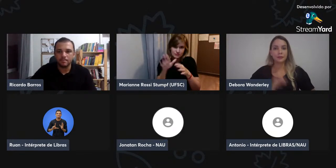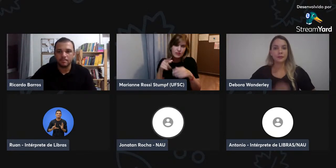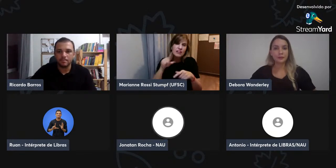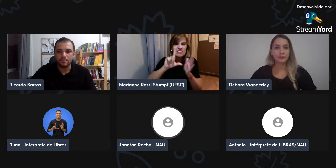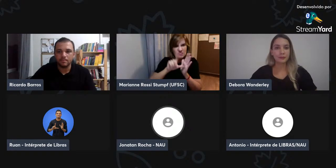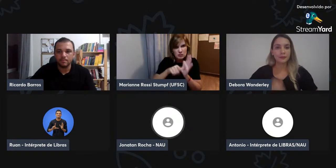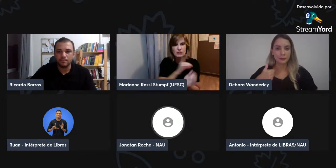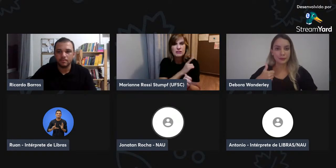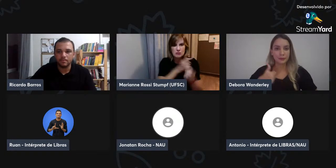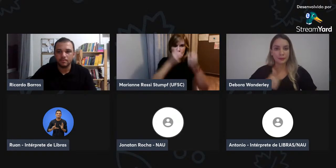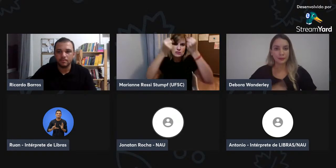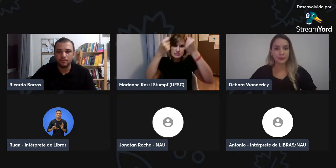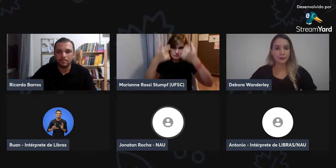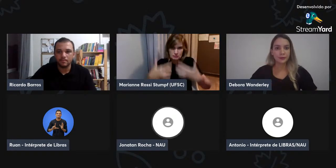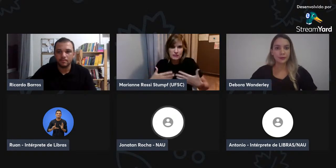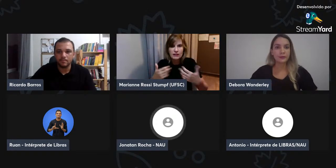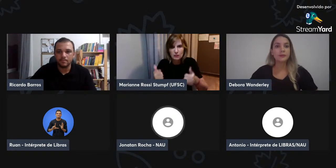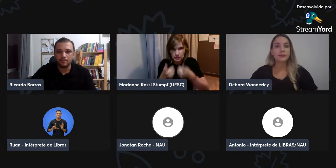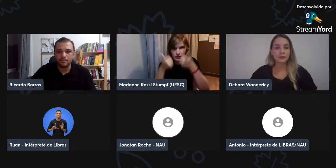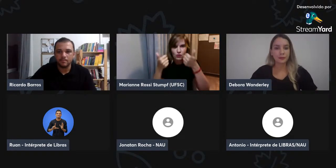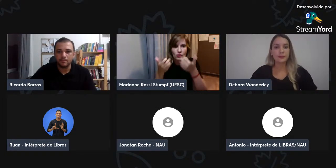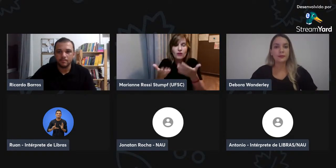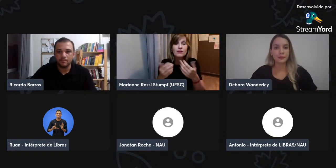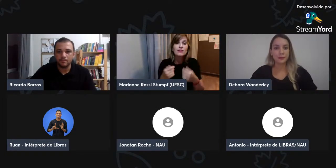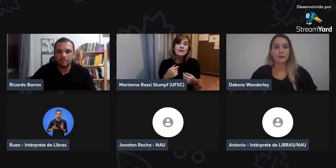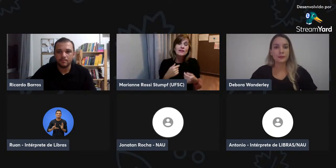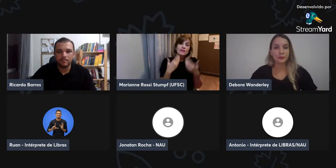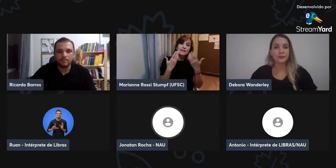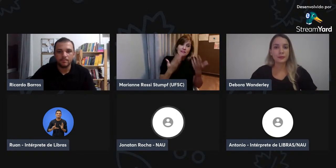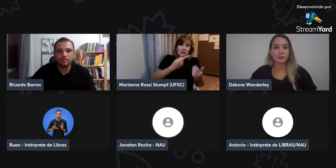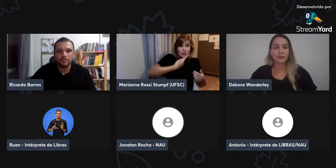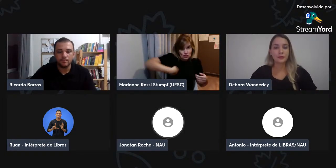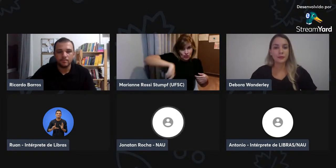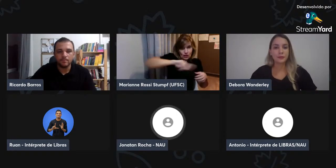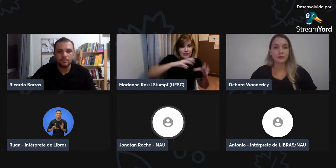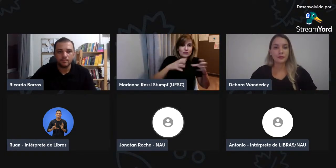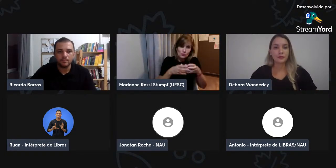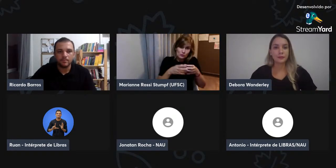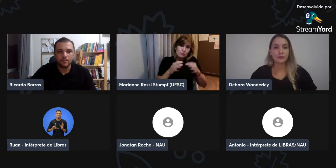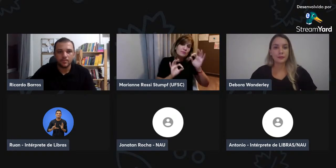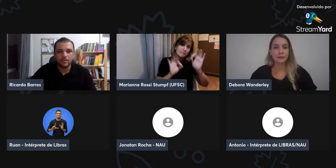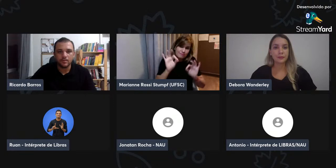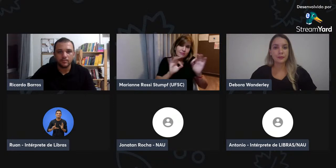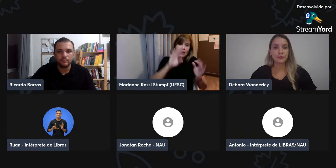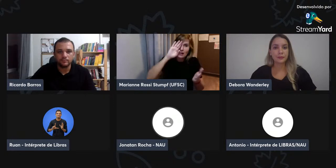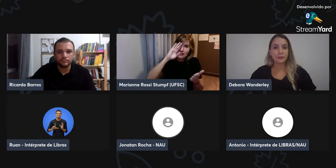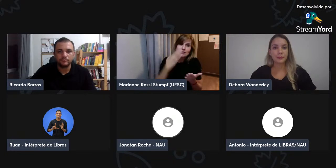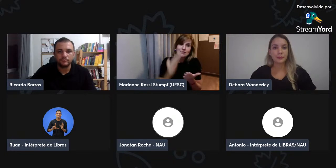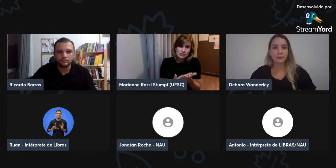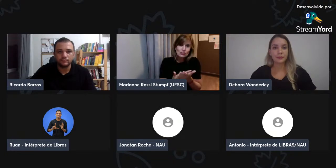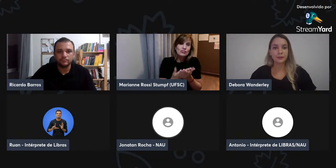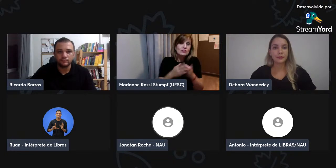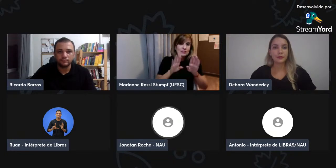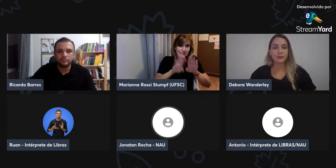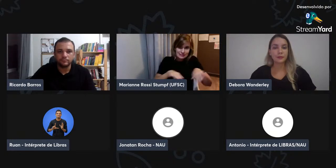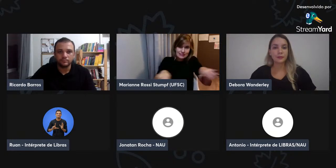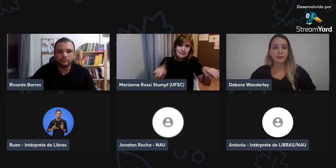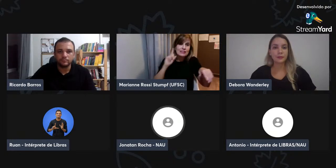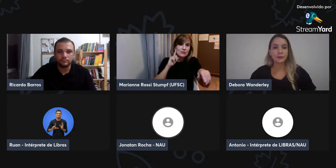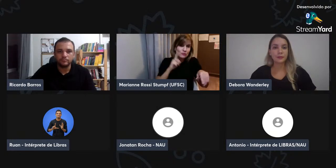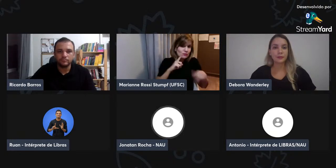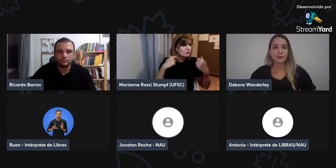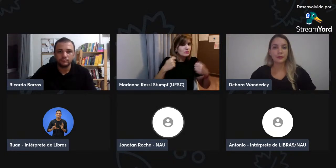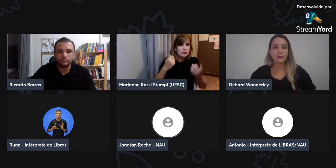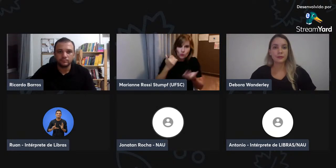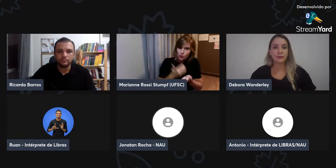do ensino, do ensino fundamental. A Débora pode explicar melhor. Então, todos nós